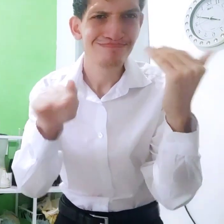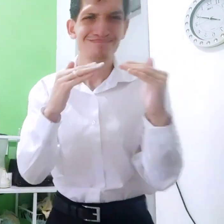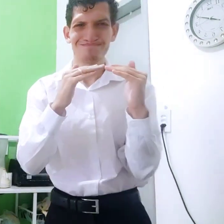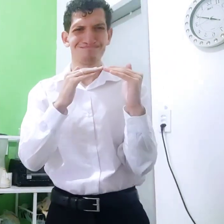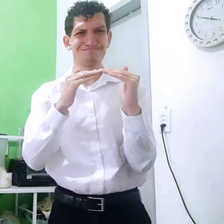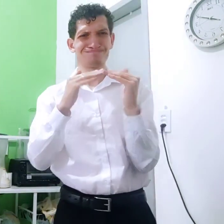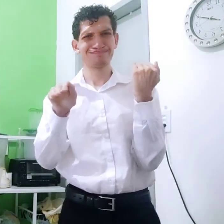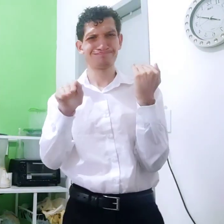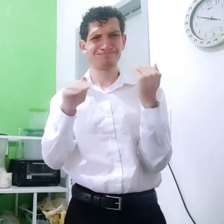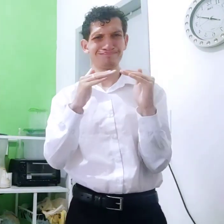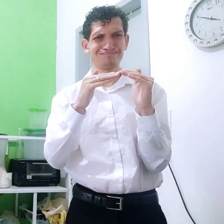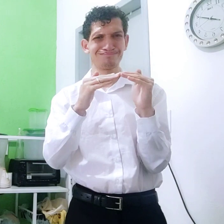Assim.